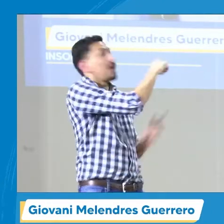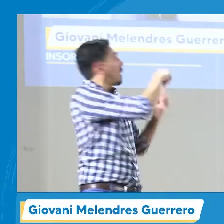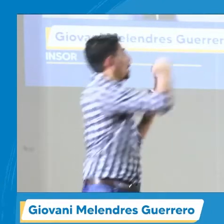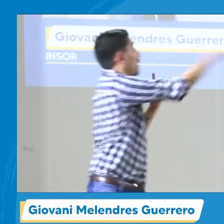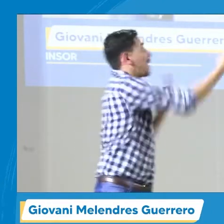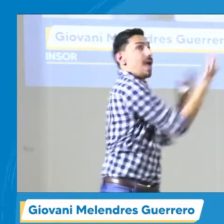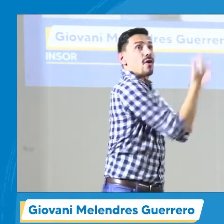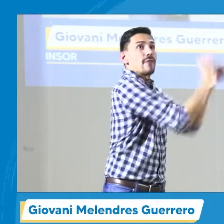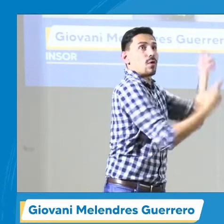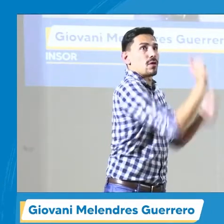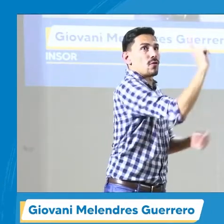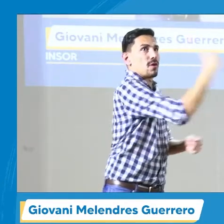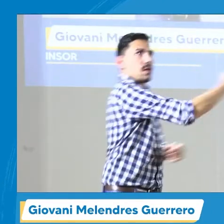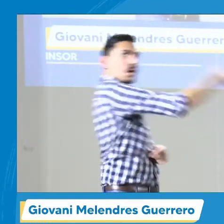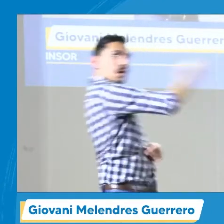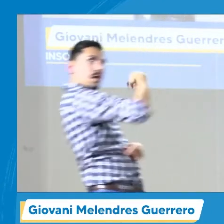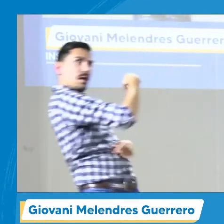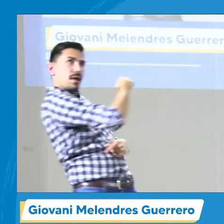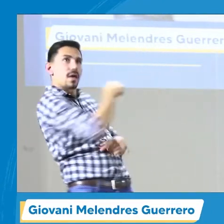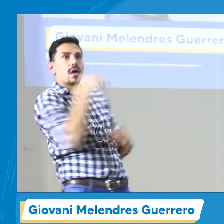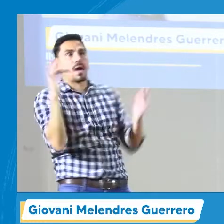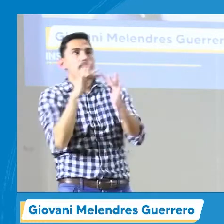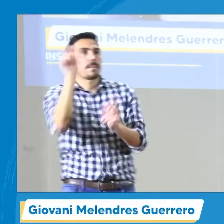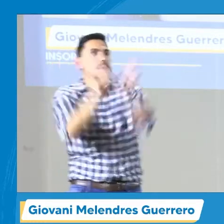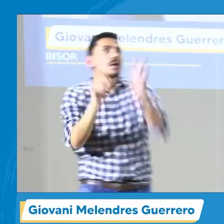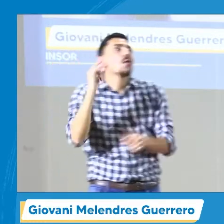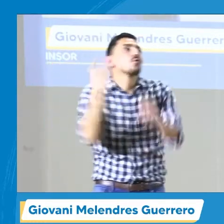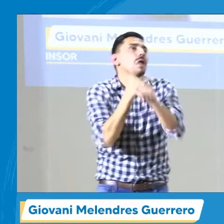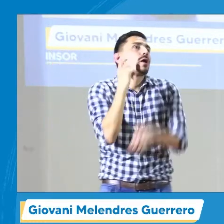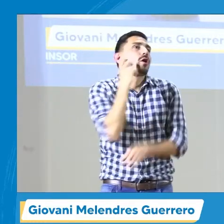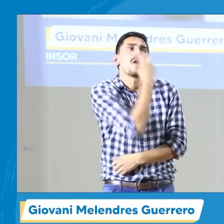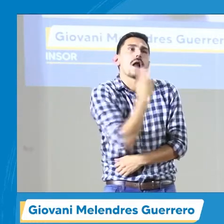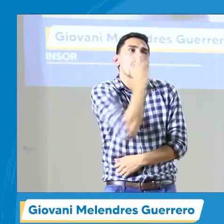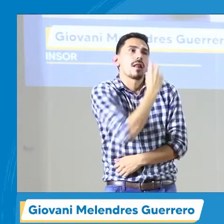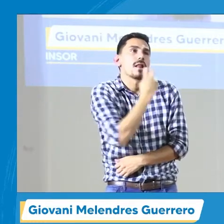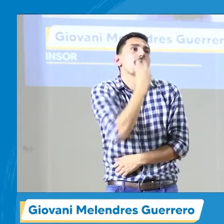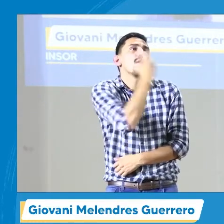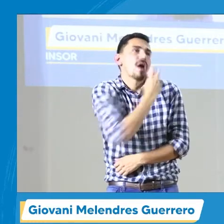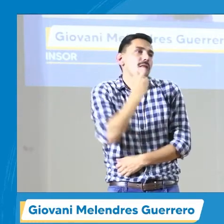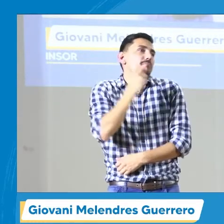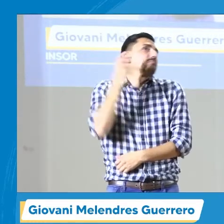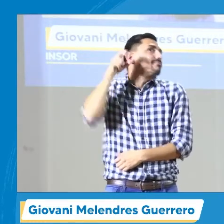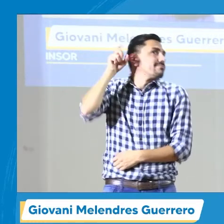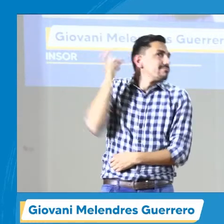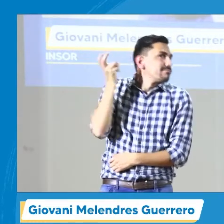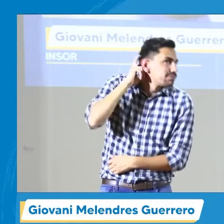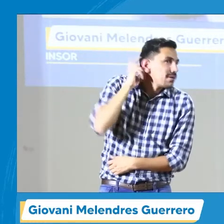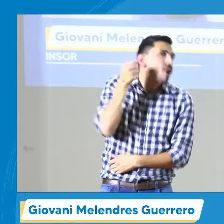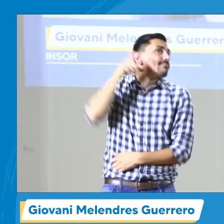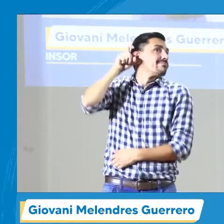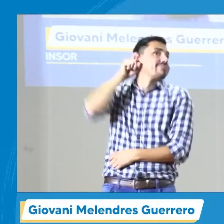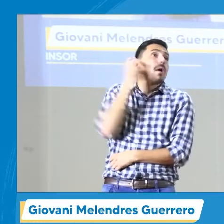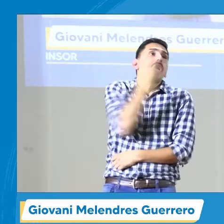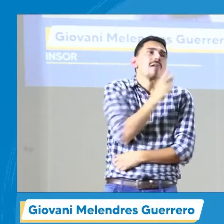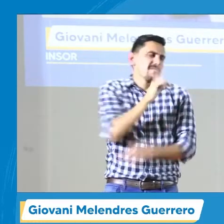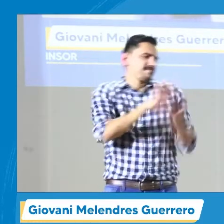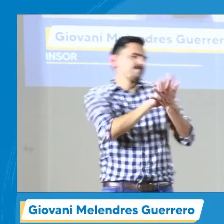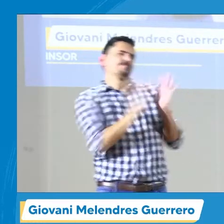algunas personas sordas ingresan a la oralidad, porque es una forma en la que ellos deciden, de pronto,